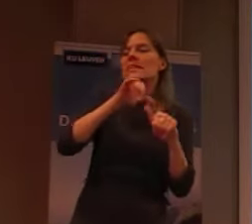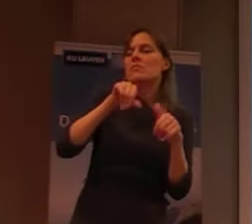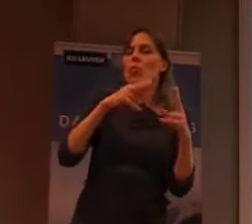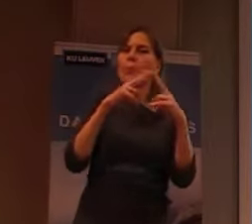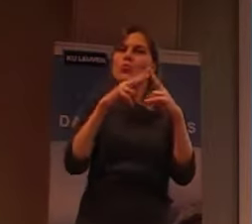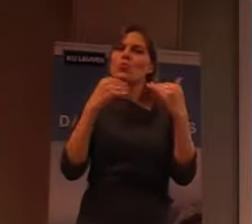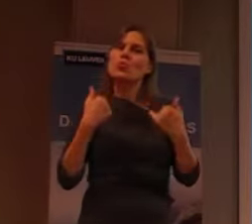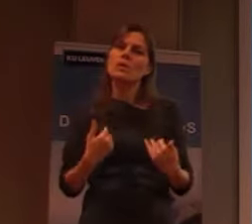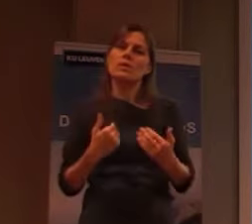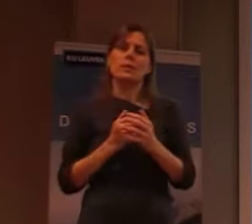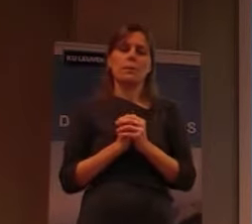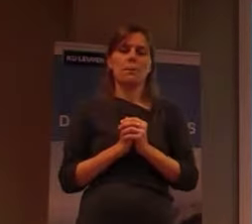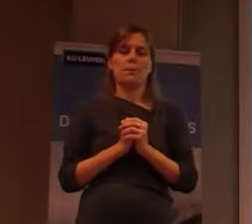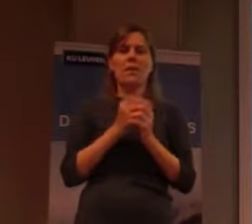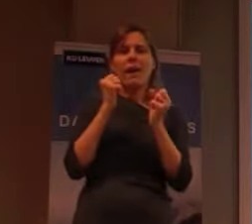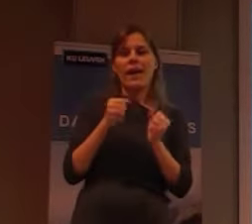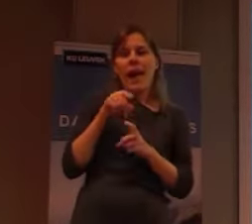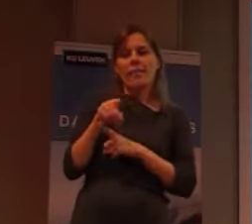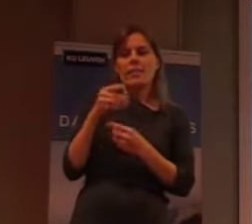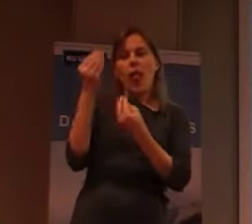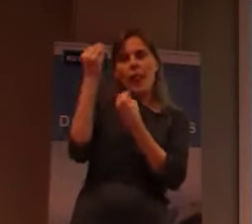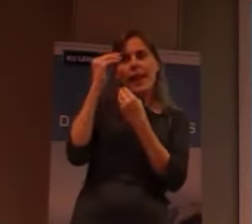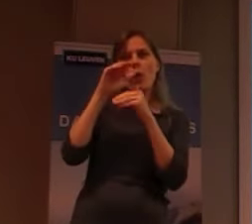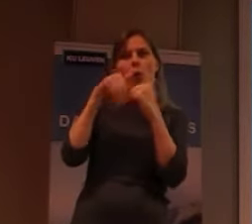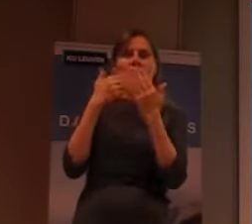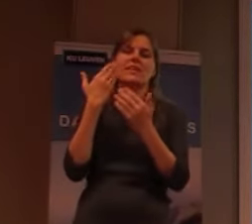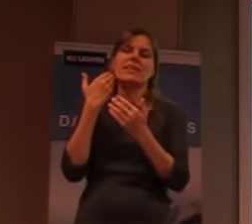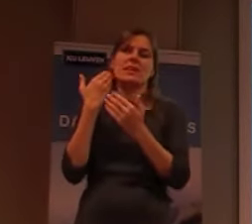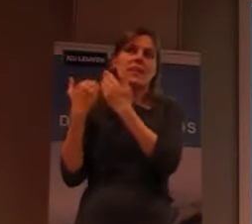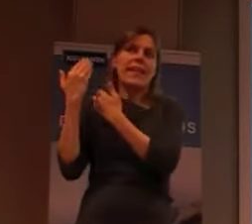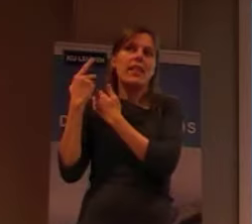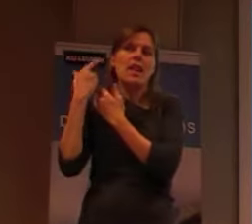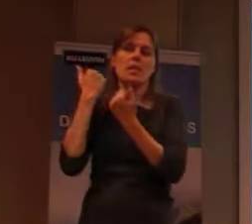kunnen nemen, eigenlijk, van, een stuk, van, van deze geschiedenis.